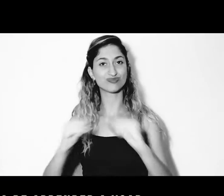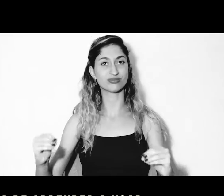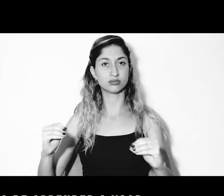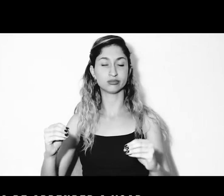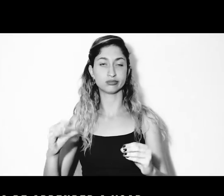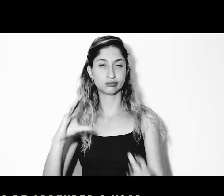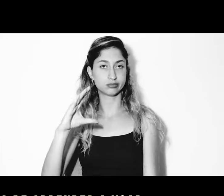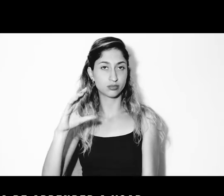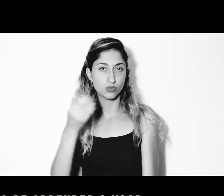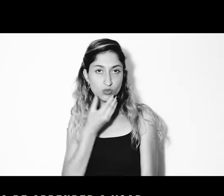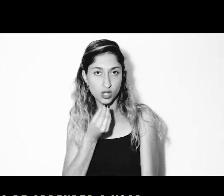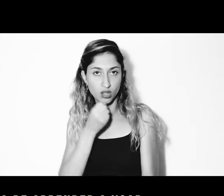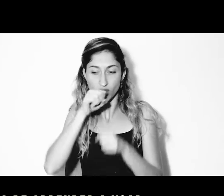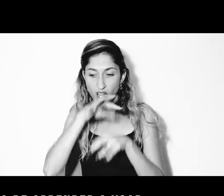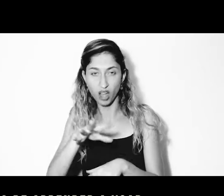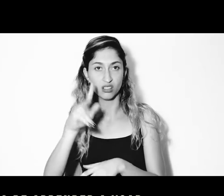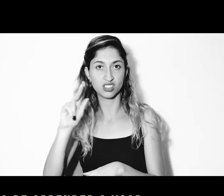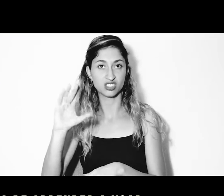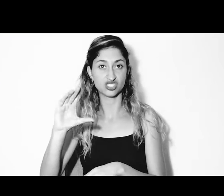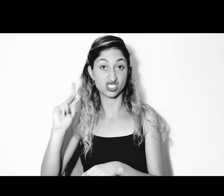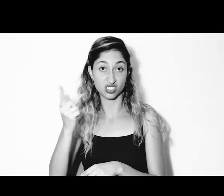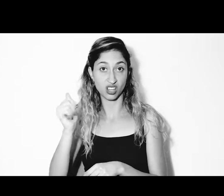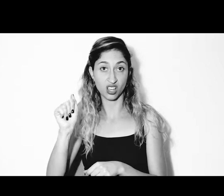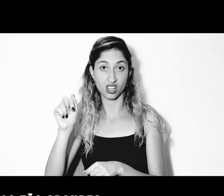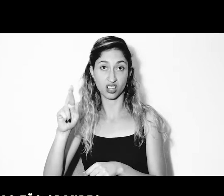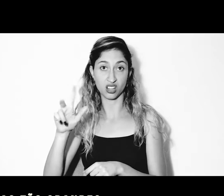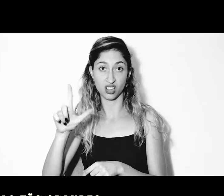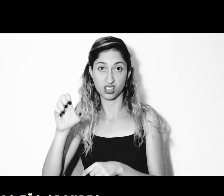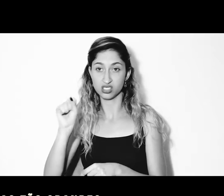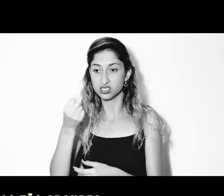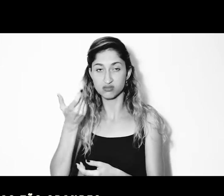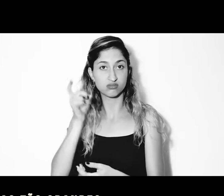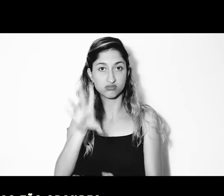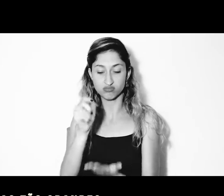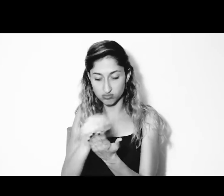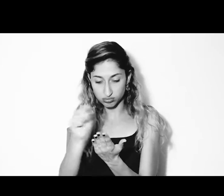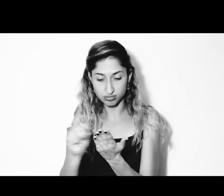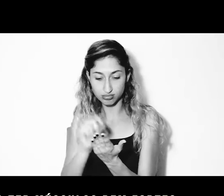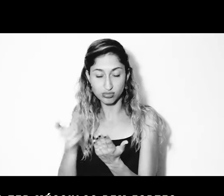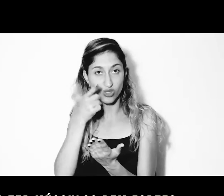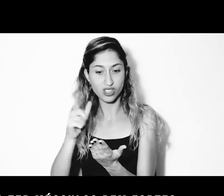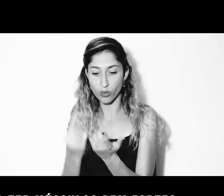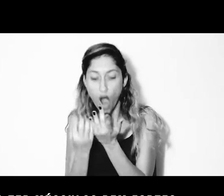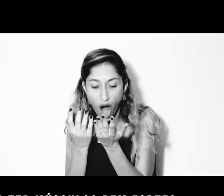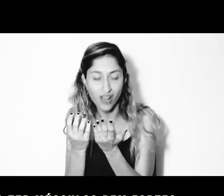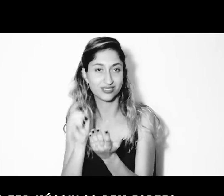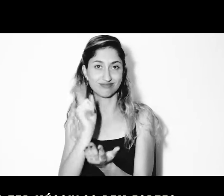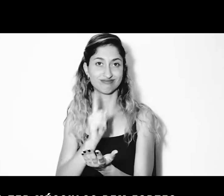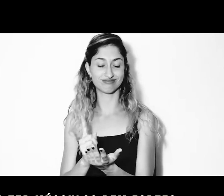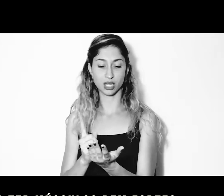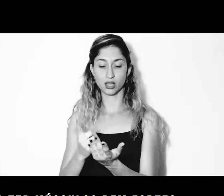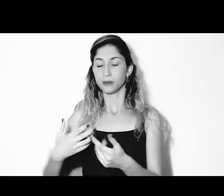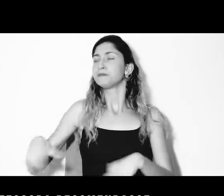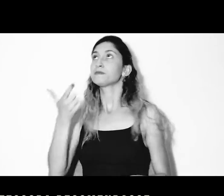Chegou a hora de aprender a voar. Com asas tão grandes, Charles precisava ter músculos bem fortes.